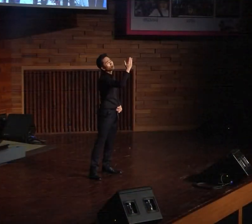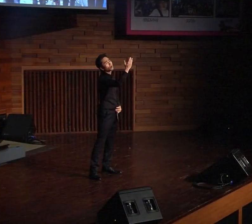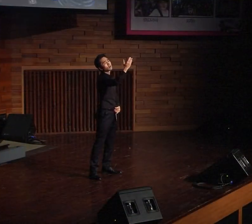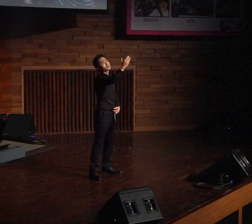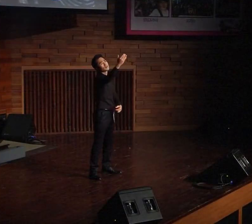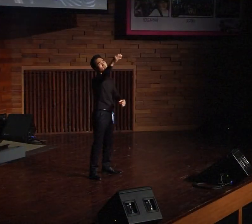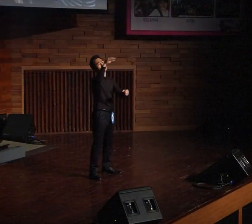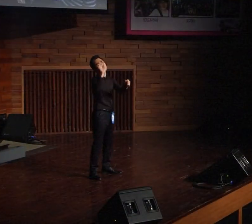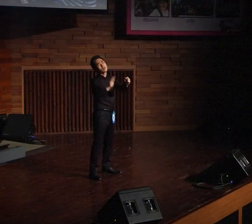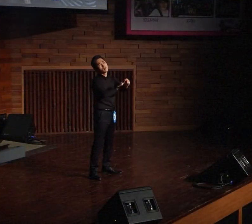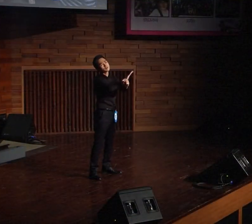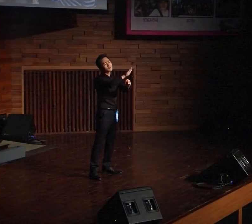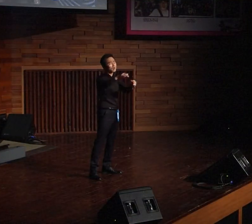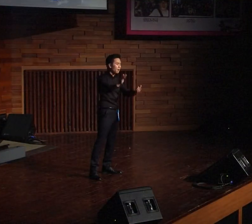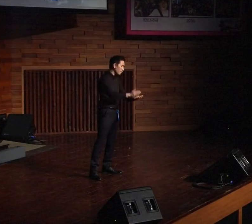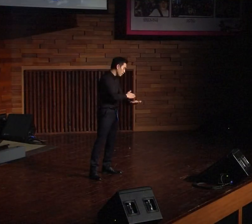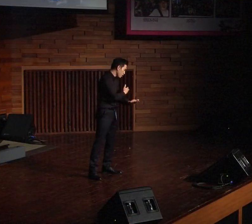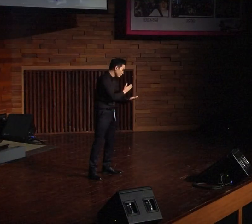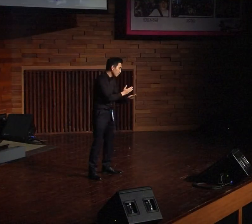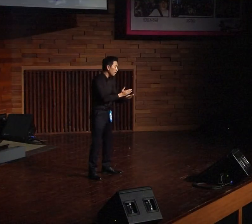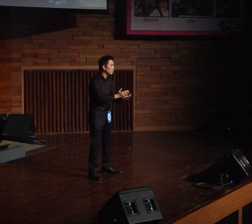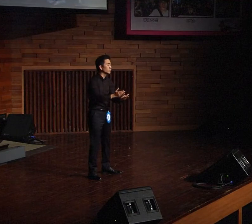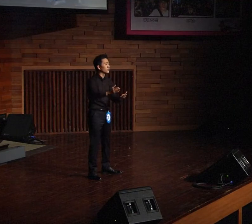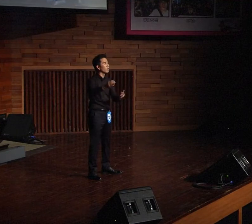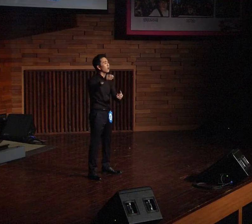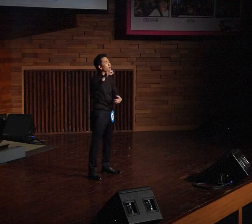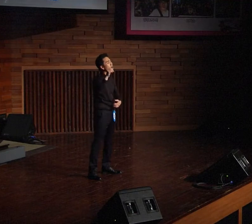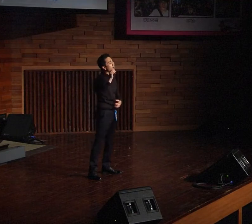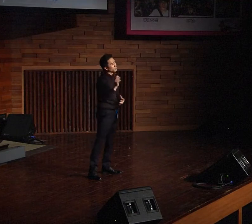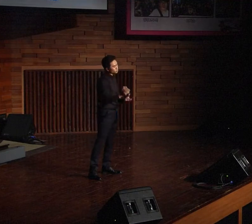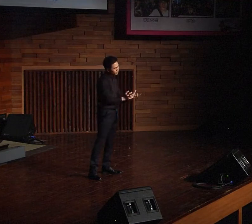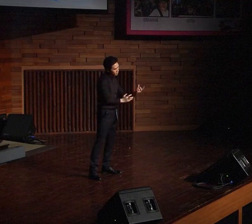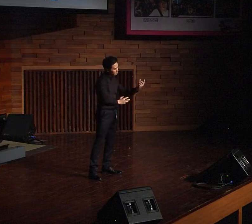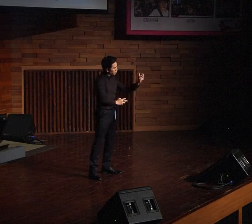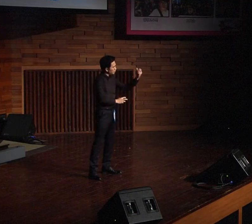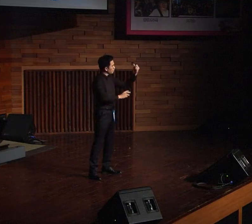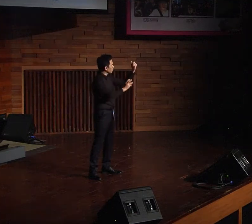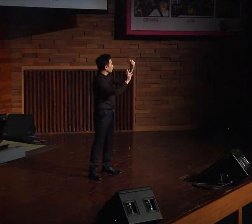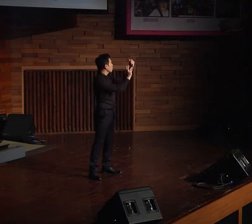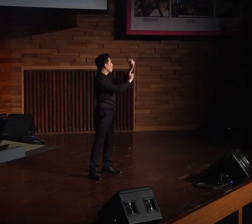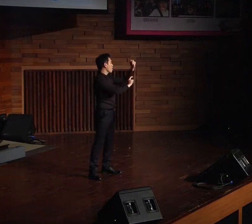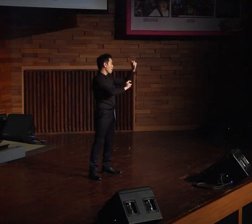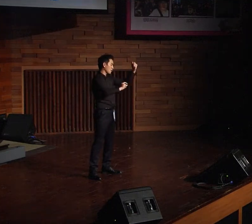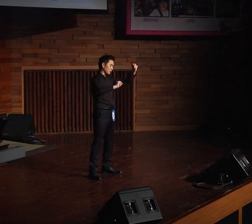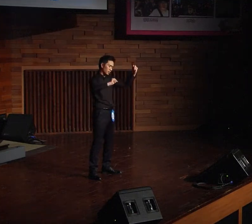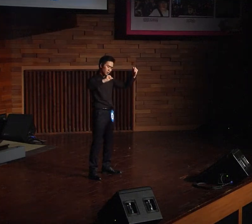당신의 사랑 나누며 한줌의 흥이 되기를